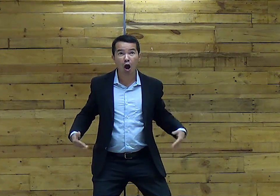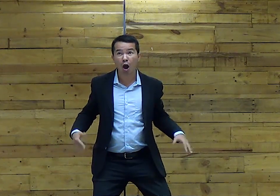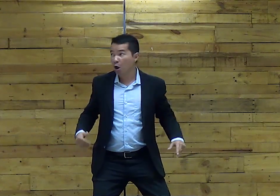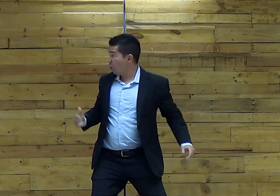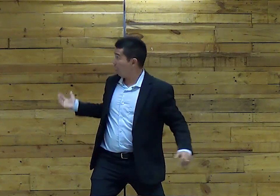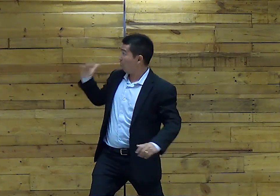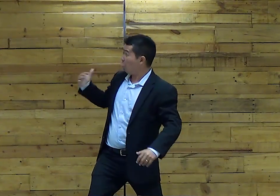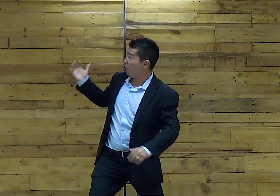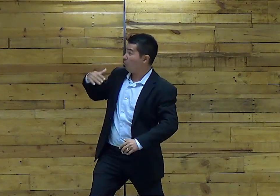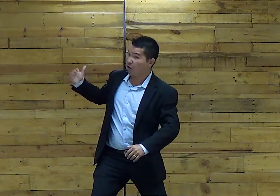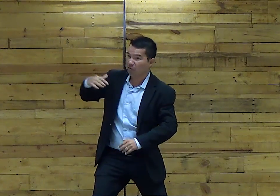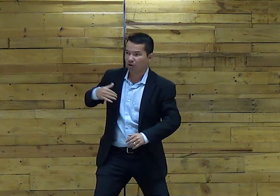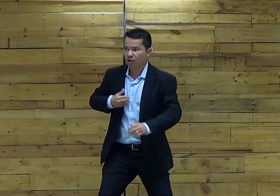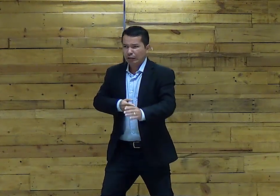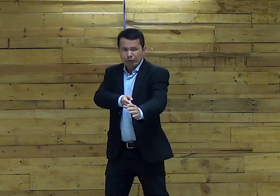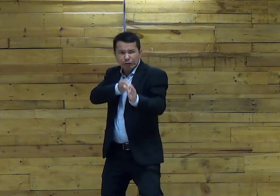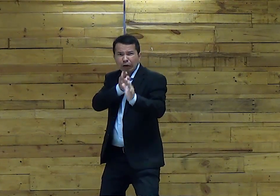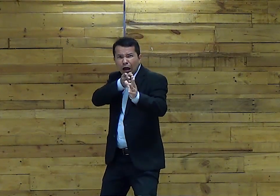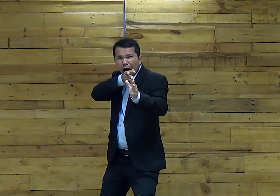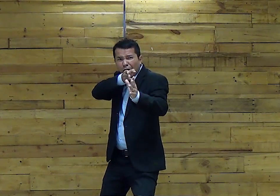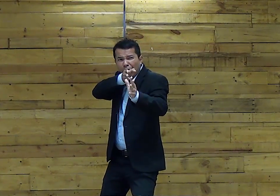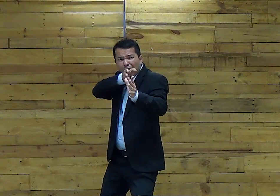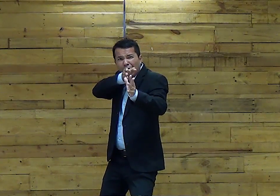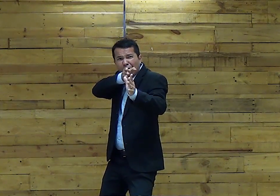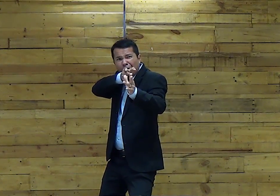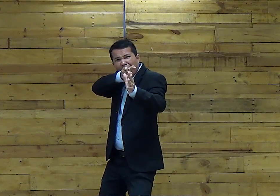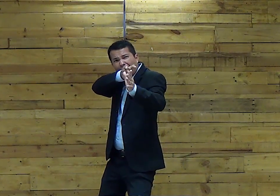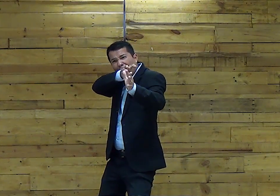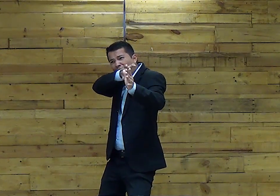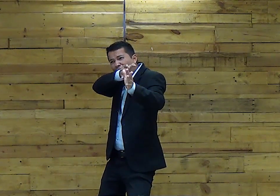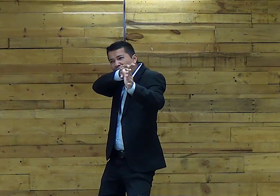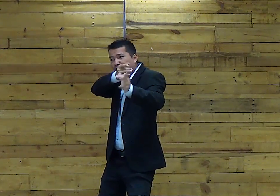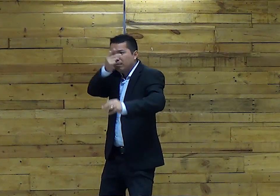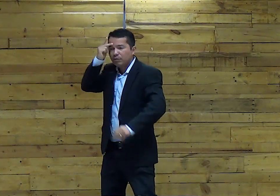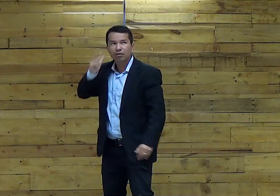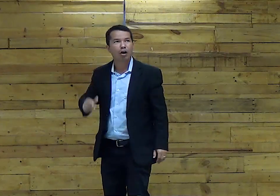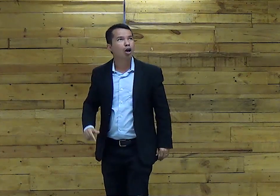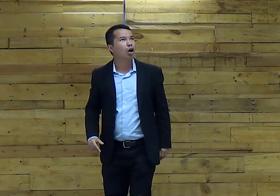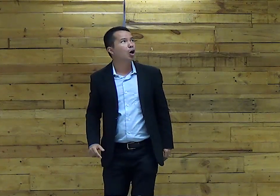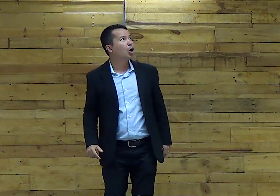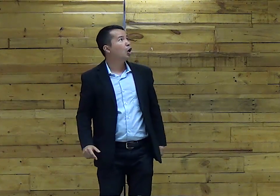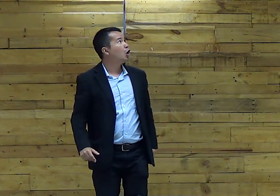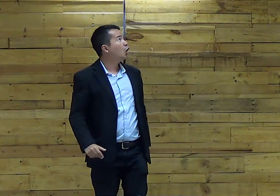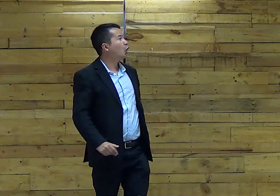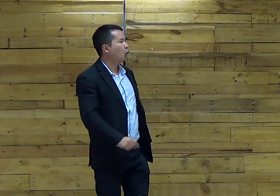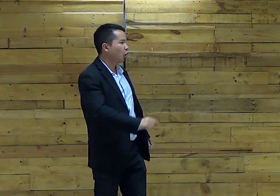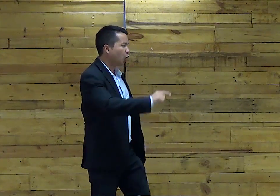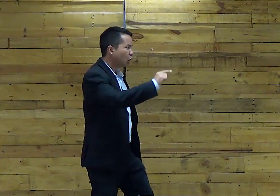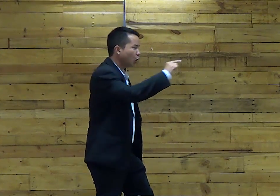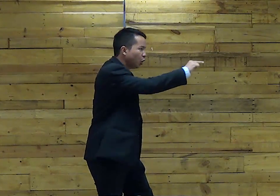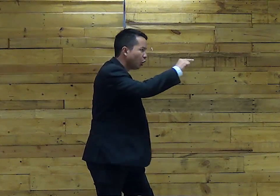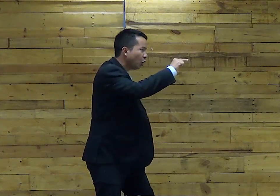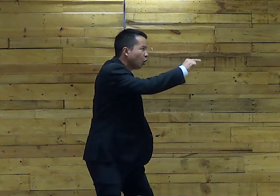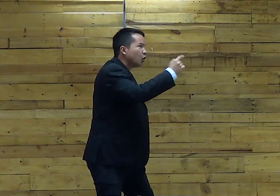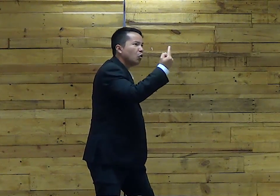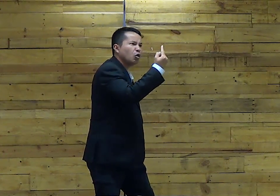E o povo fica Abismado Admirado E com fé Marcham Sabe?